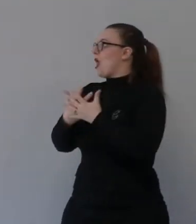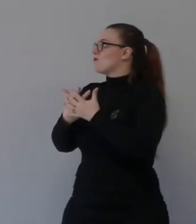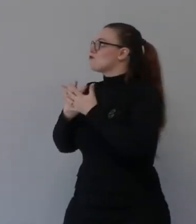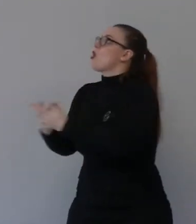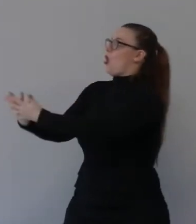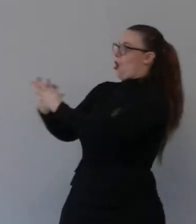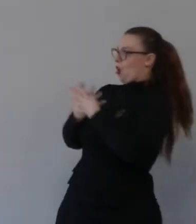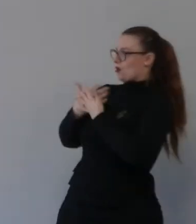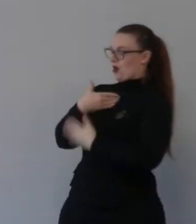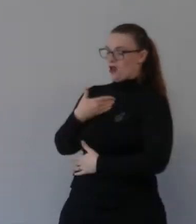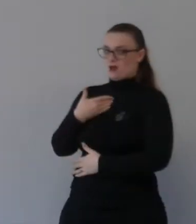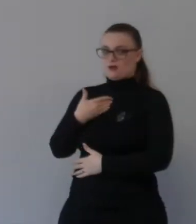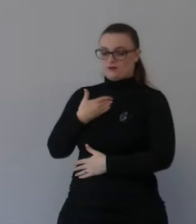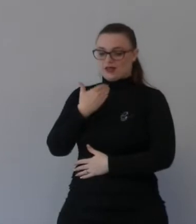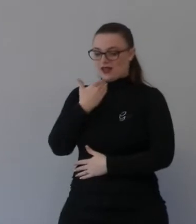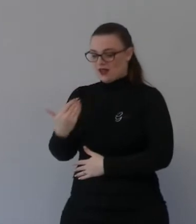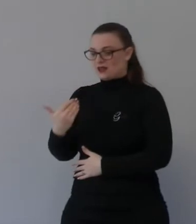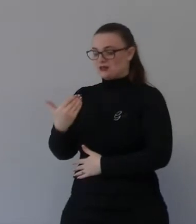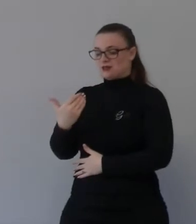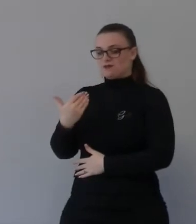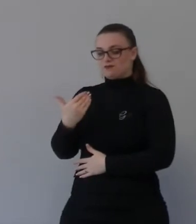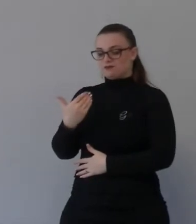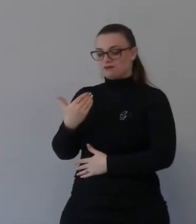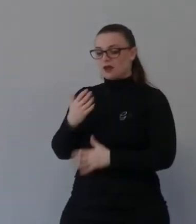fermati a pregare queste cose nel tuo cuore e sei mai